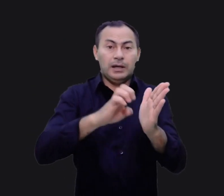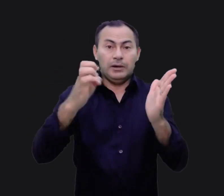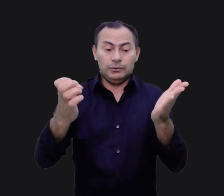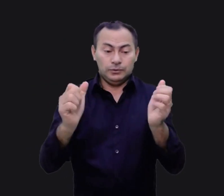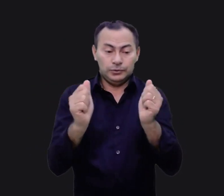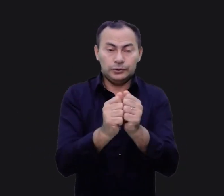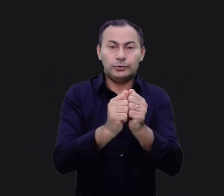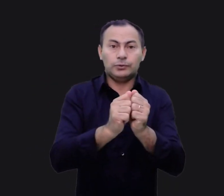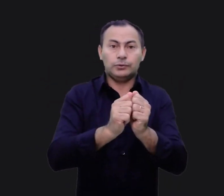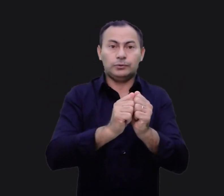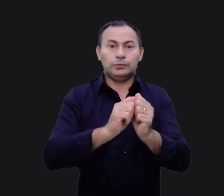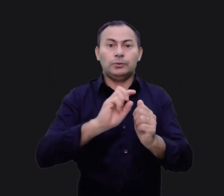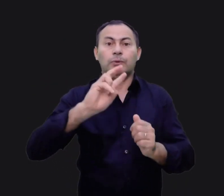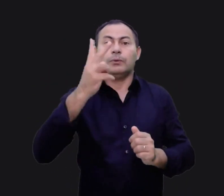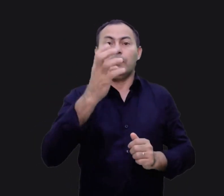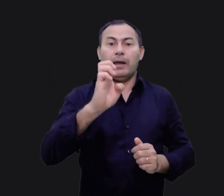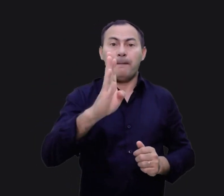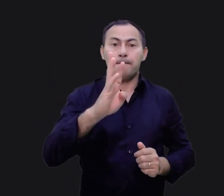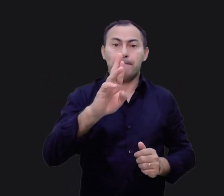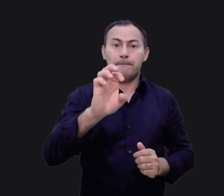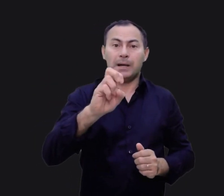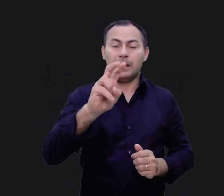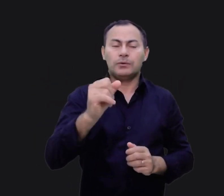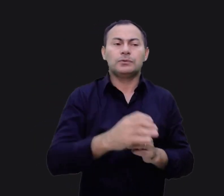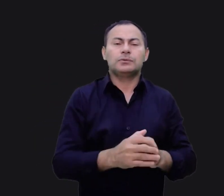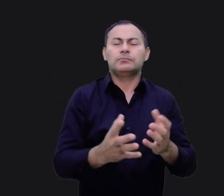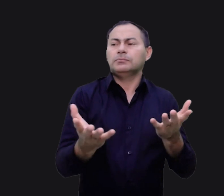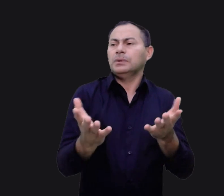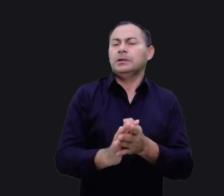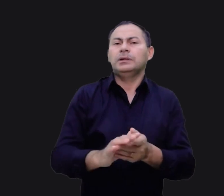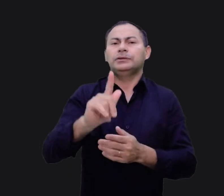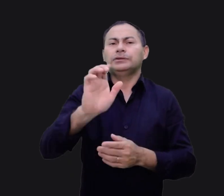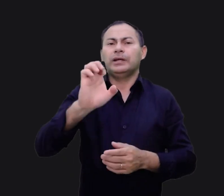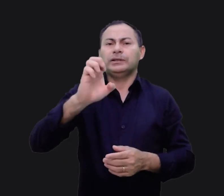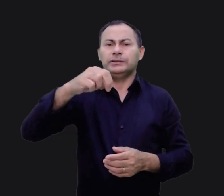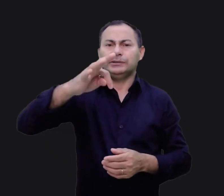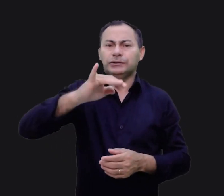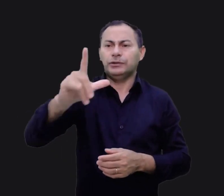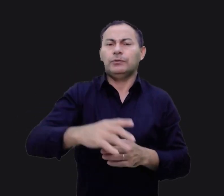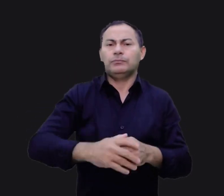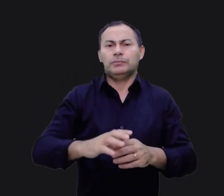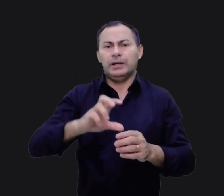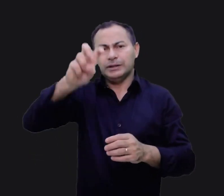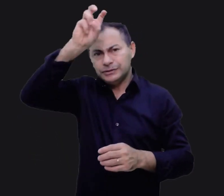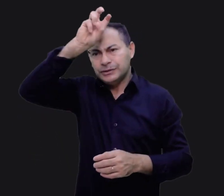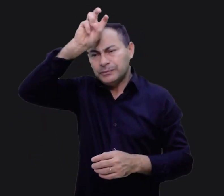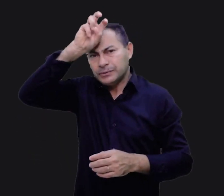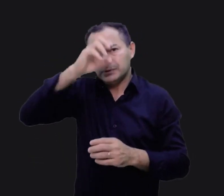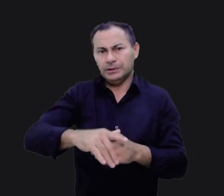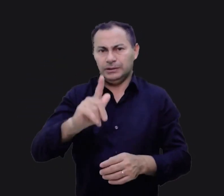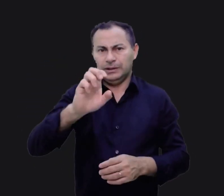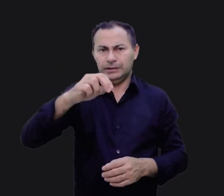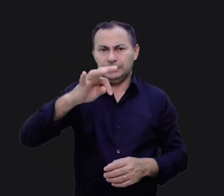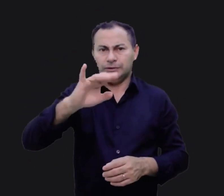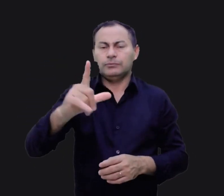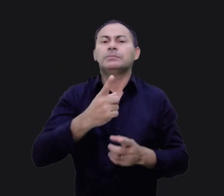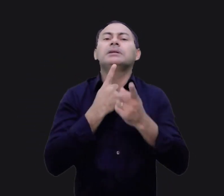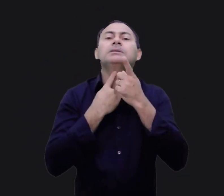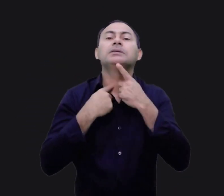com os hebreus. Eram os gentios. Egípcios e etíopes que saíram junto com eles. Esses egípcios desejavam as